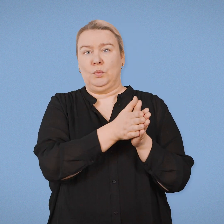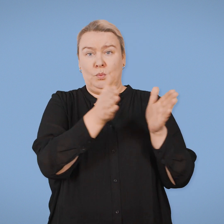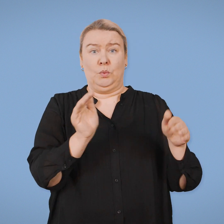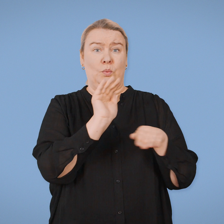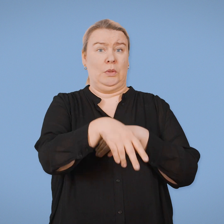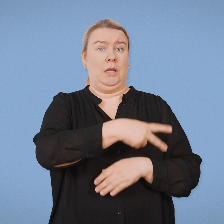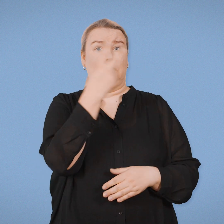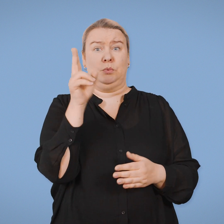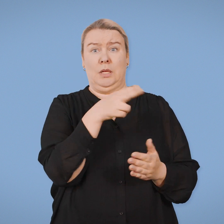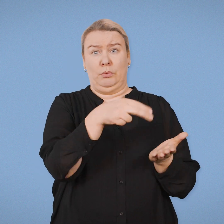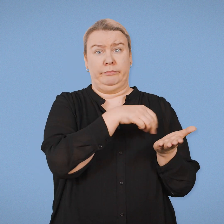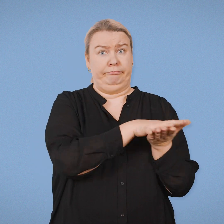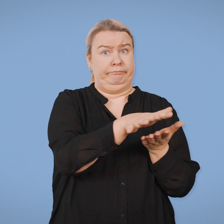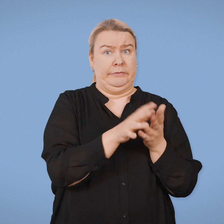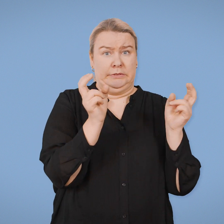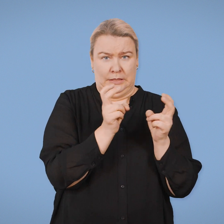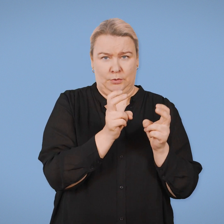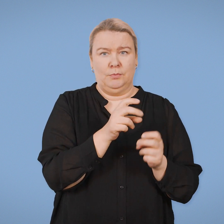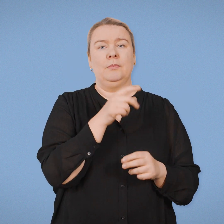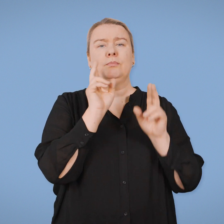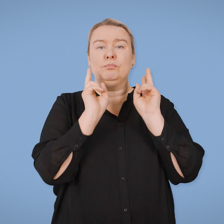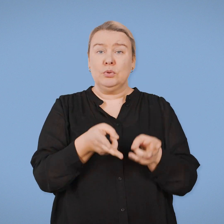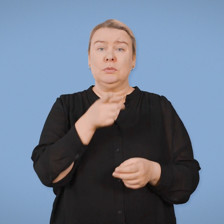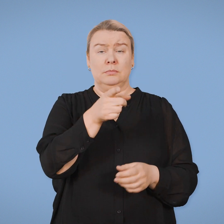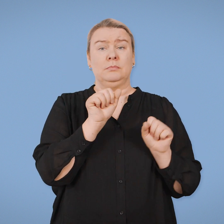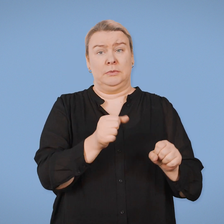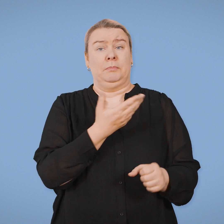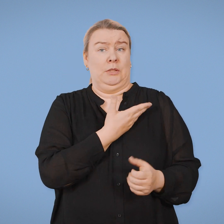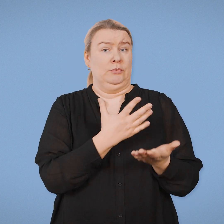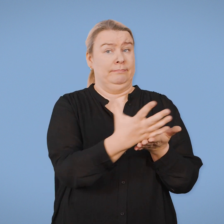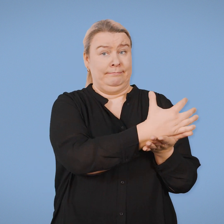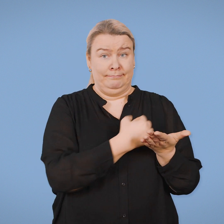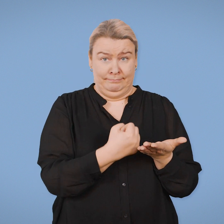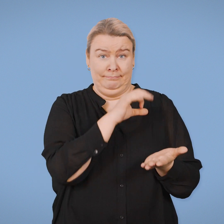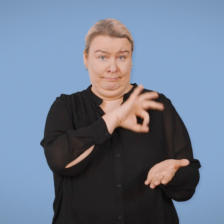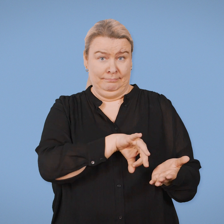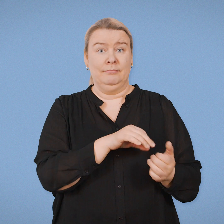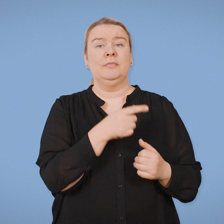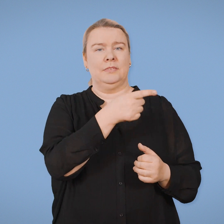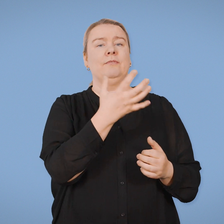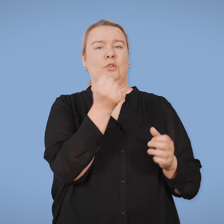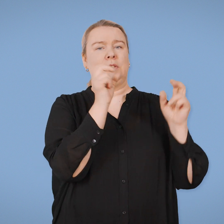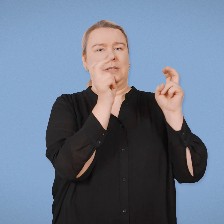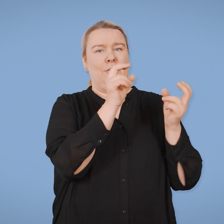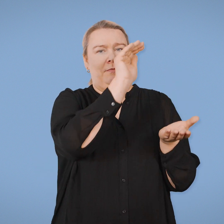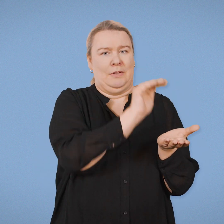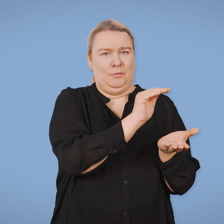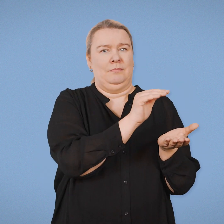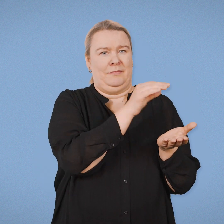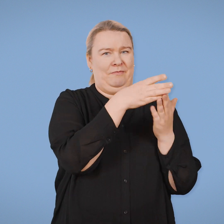-huhtikuun aikana yli 2000 euroa. Lisäksi sinulla täytyy olla niin paljon tuloja, että sähkövähennyksen